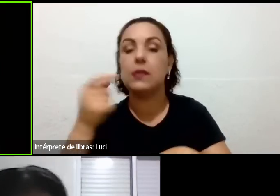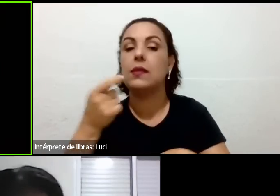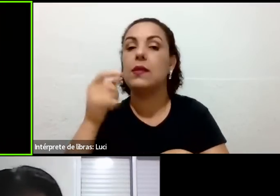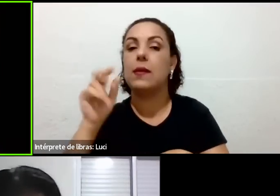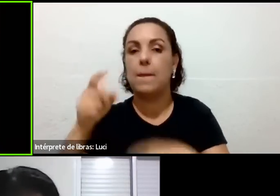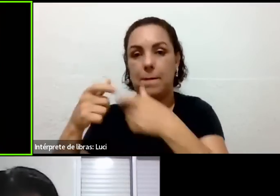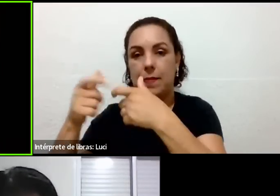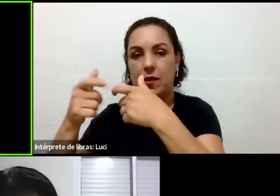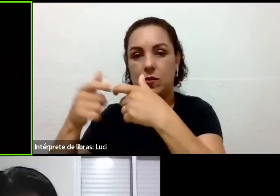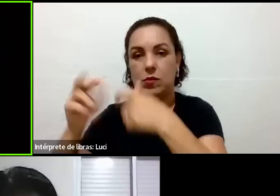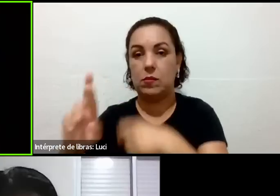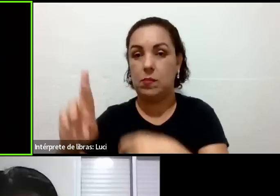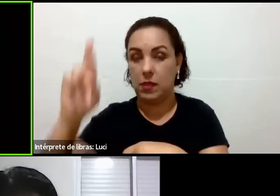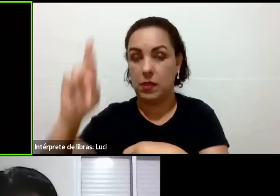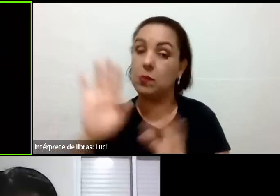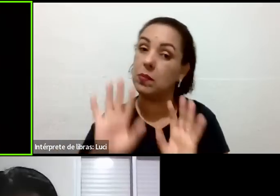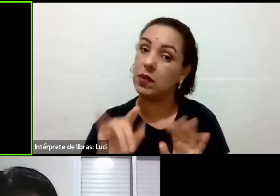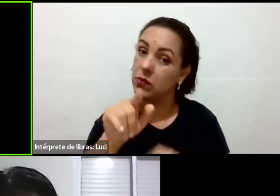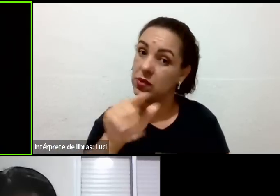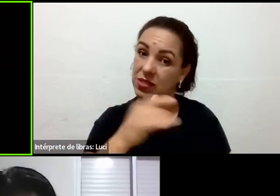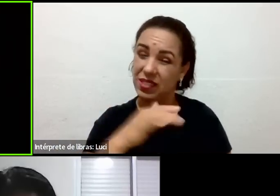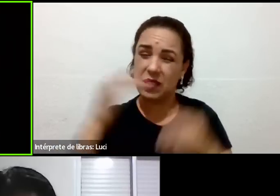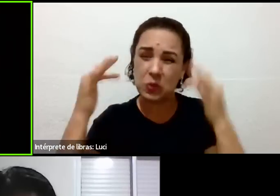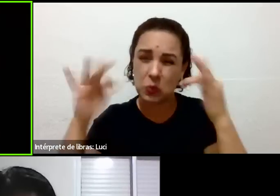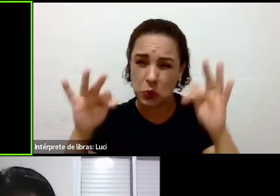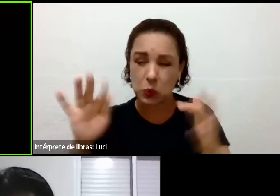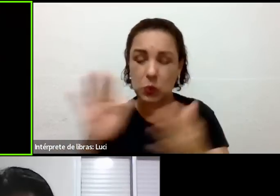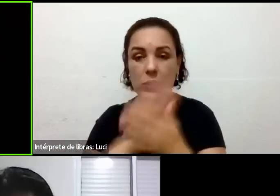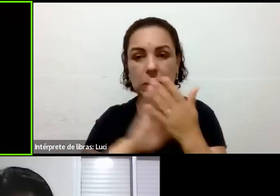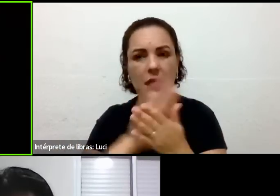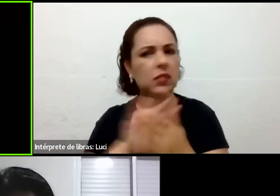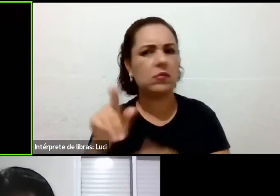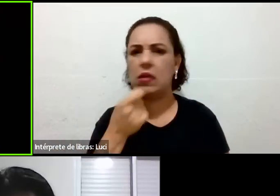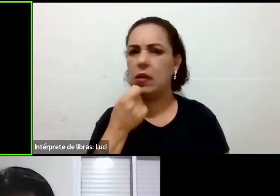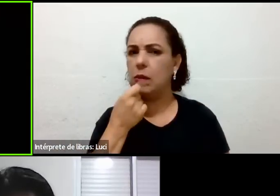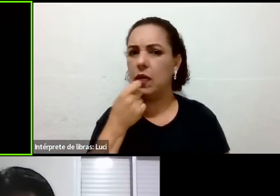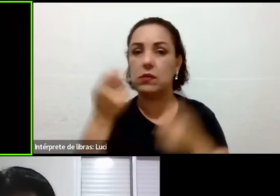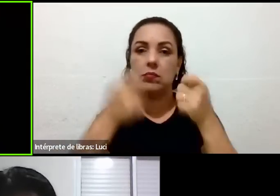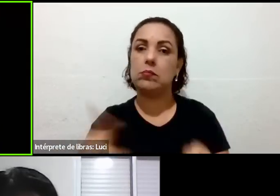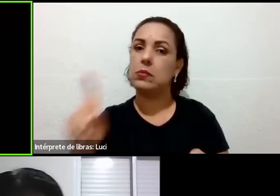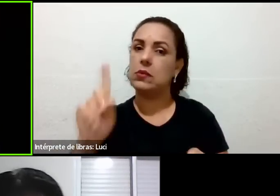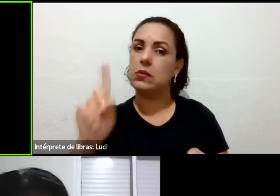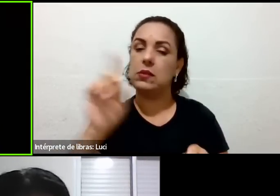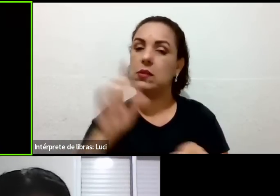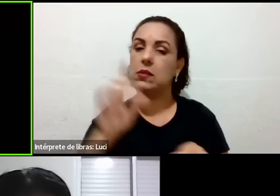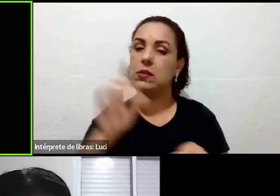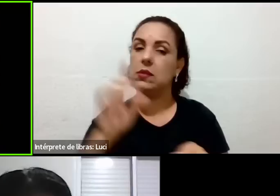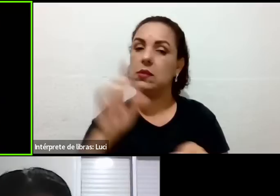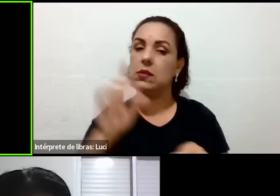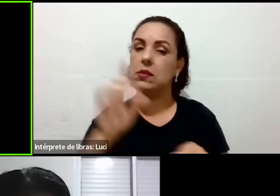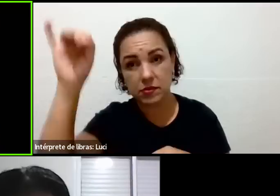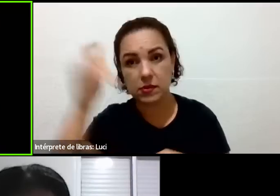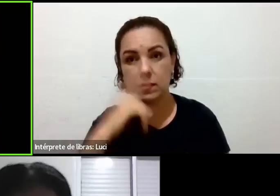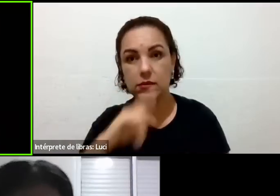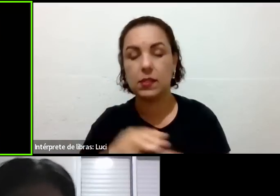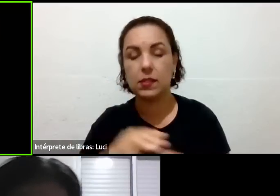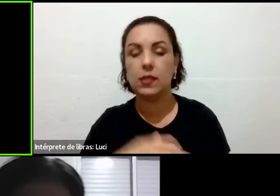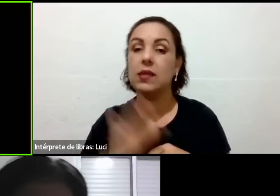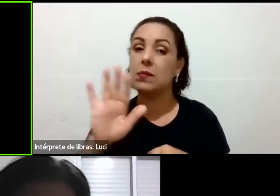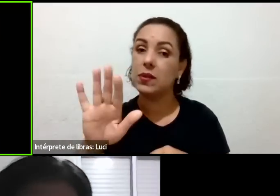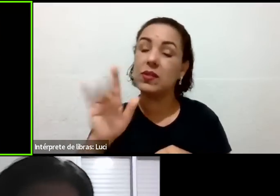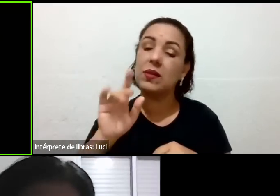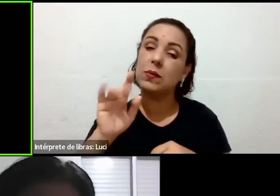você não precisa tomar o remédio. O que que essa água vai te ajudar? Ajuda primeiro essa questão do seu estômago, aí dentro de uns 15,